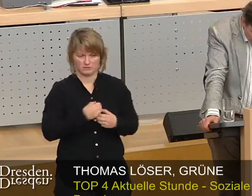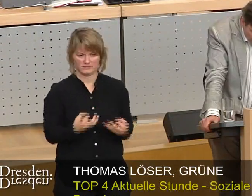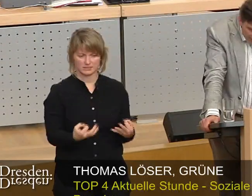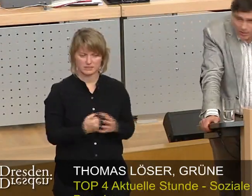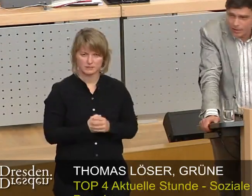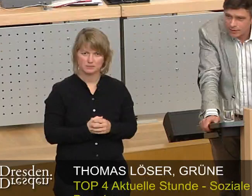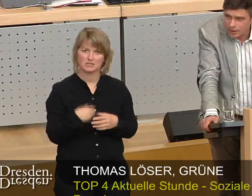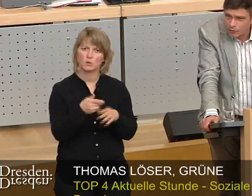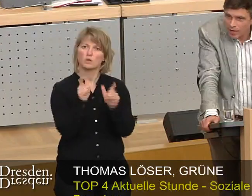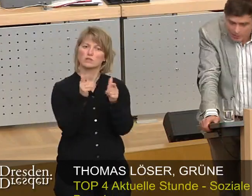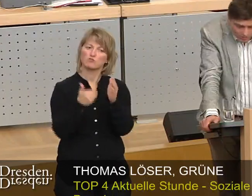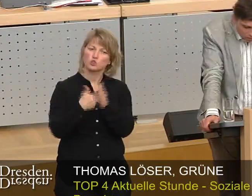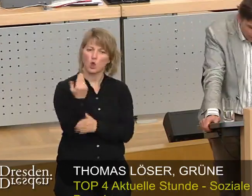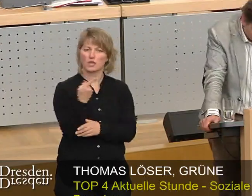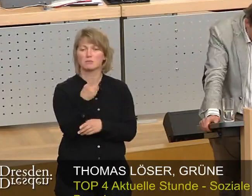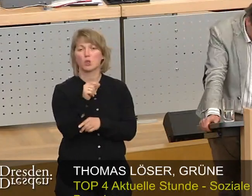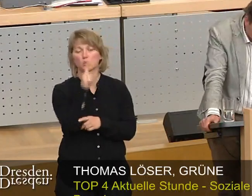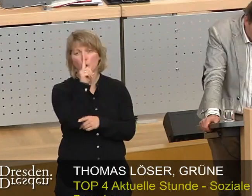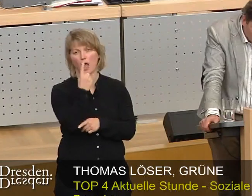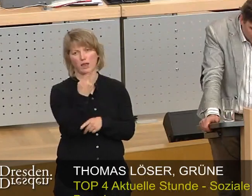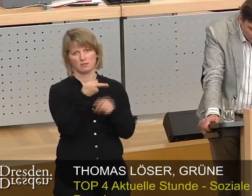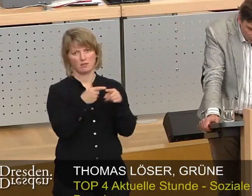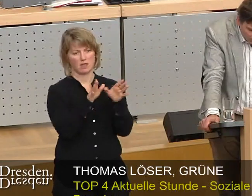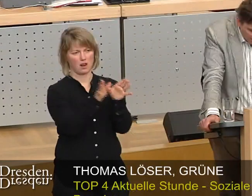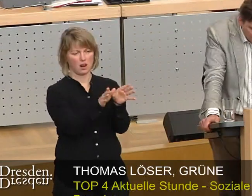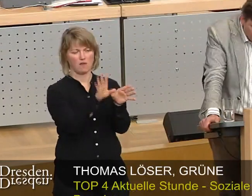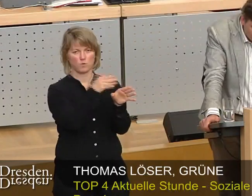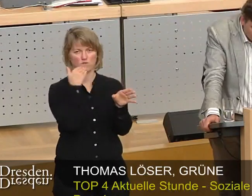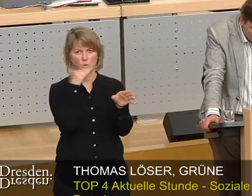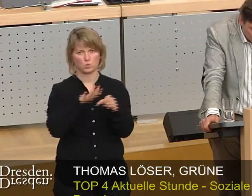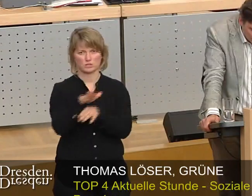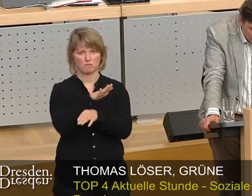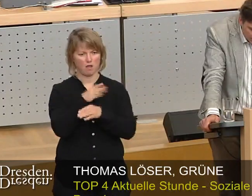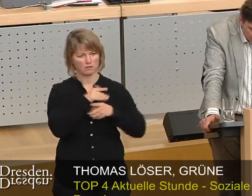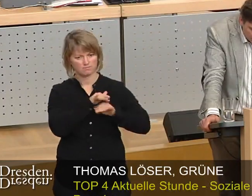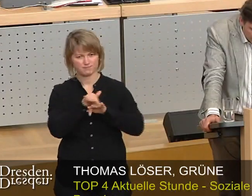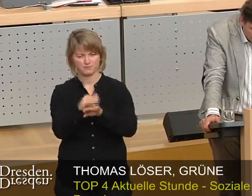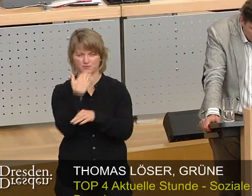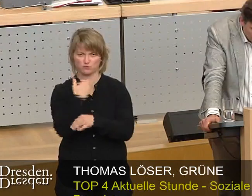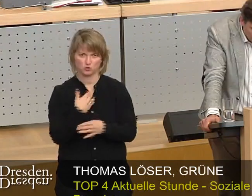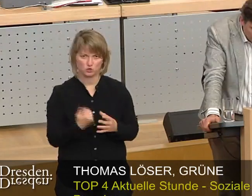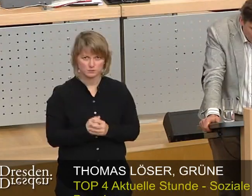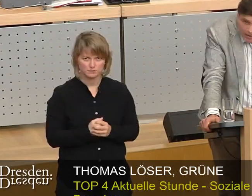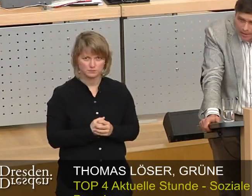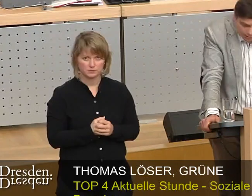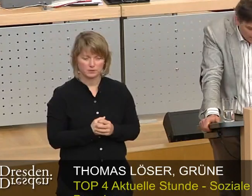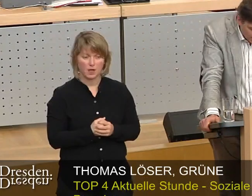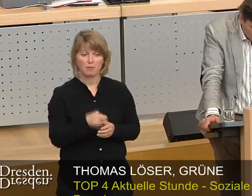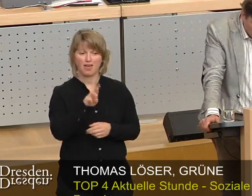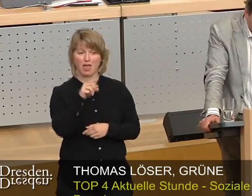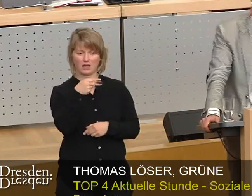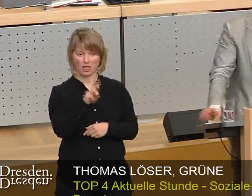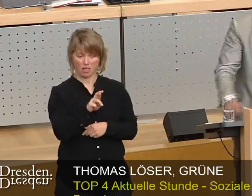Gesellschaft ist allerdings auch nur ein Instrument, um auf den Wohnungsmarkt einzuwirken. Und ich sage Ihnen ganz klar, RGR